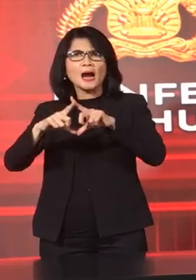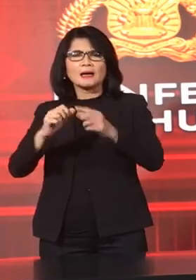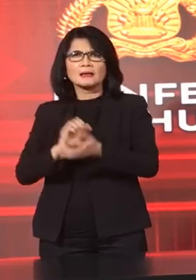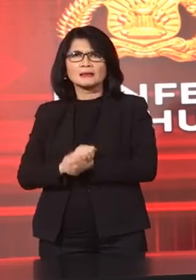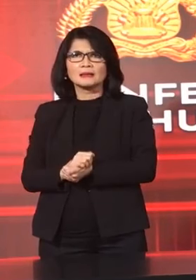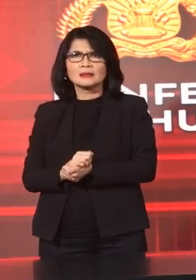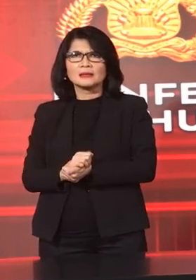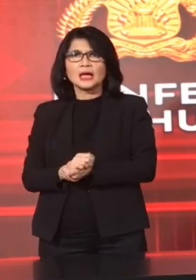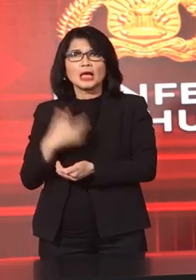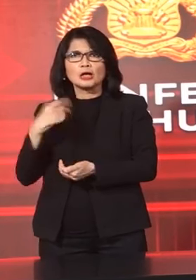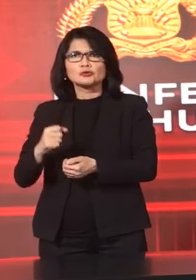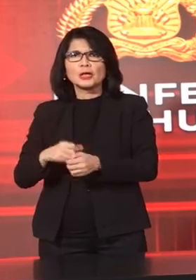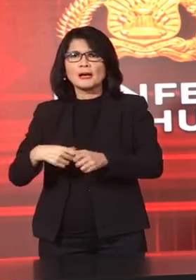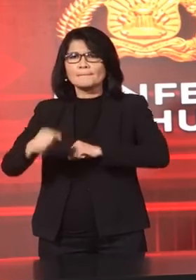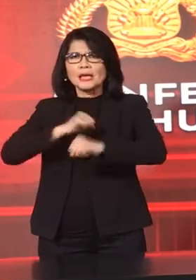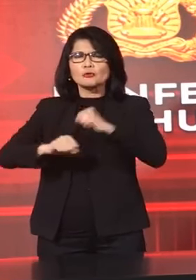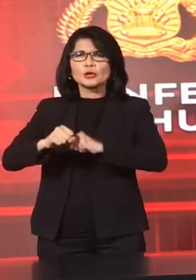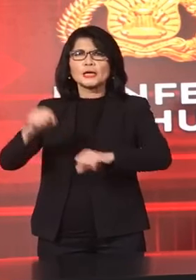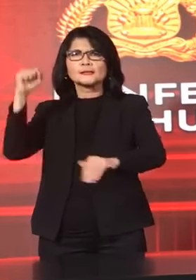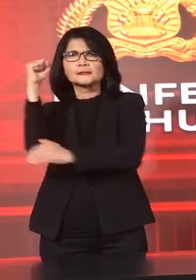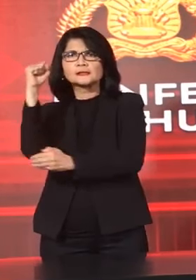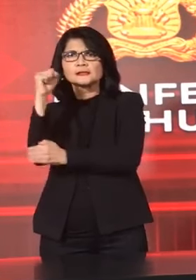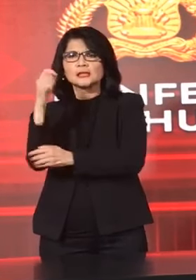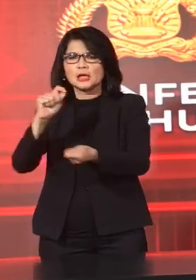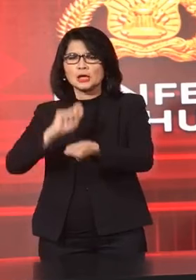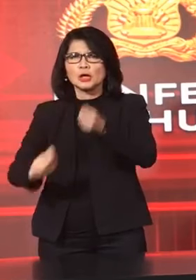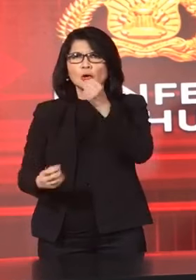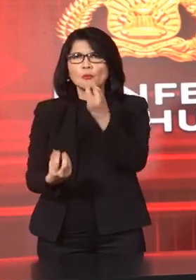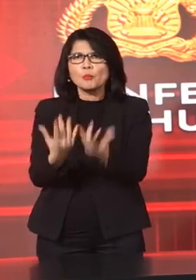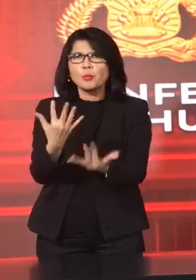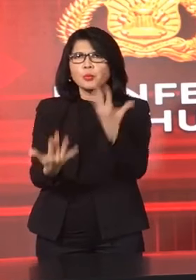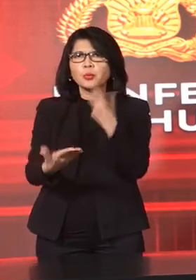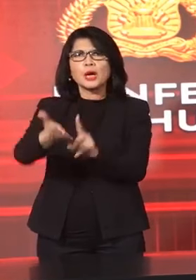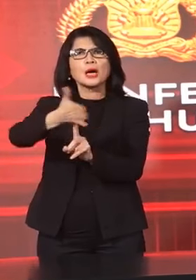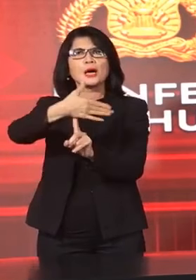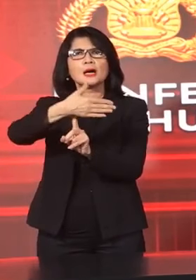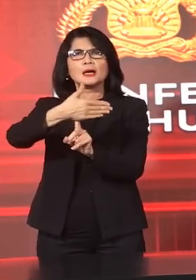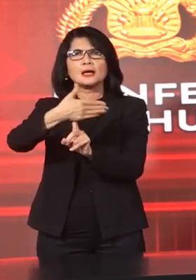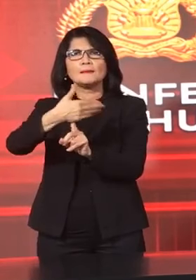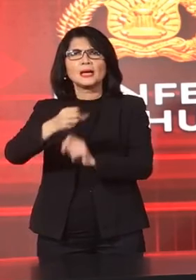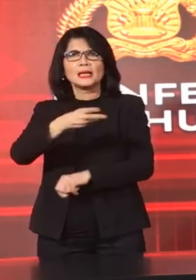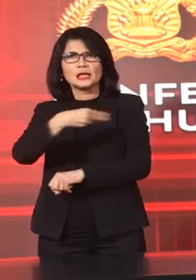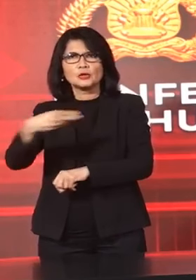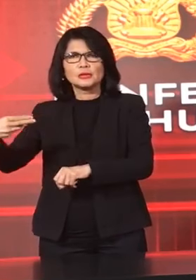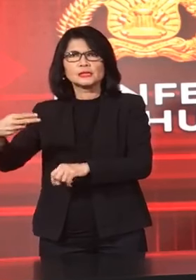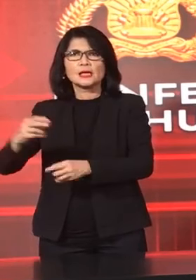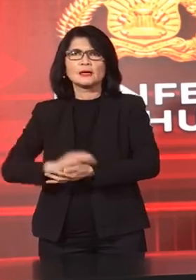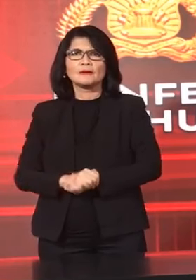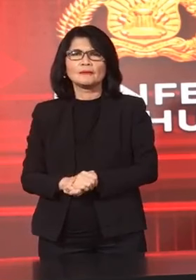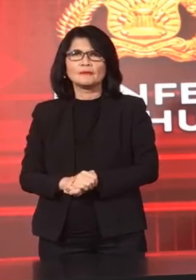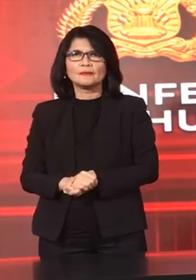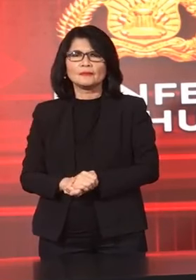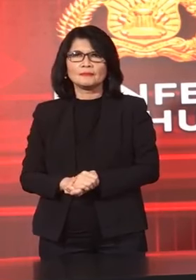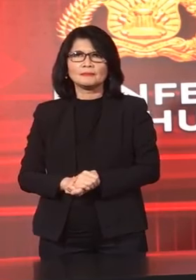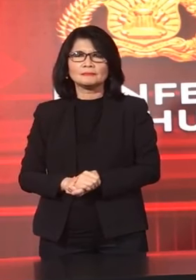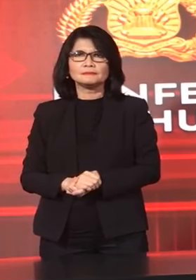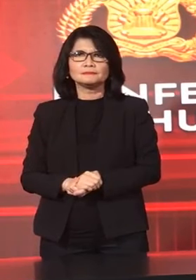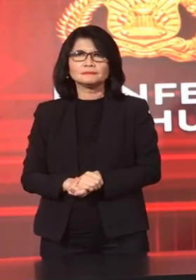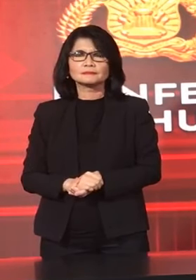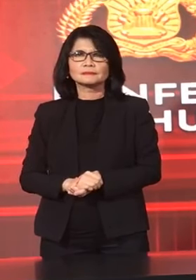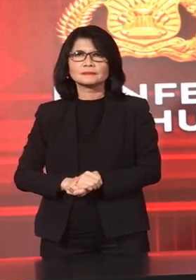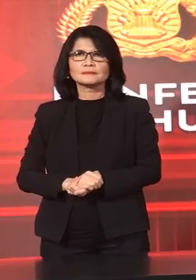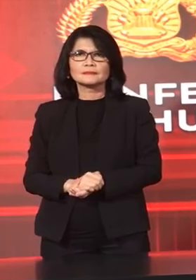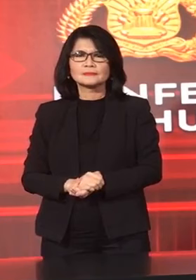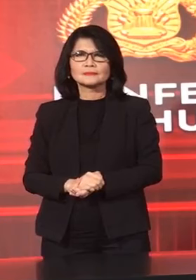Tidak Pidana Pembakaran Terhadap Lambang Negara Republik Indonesia Yaitu Bendera Merah